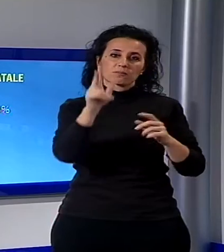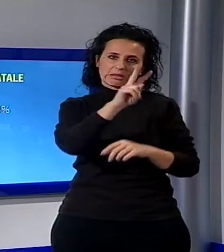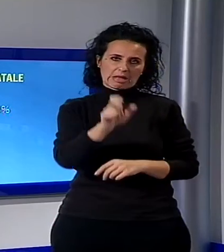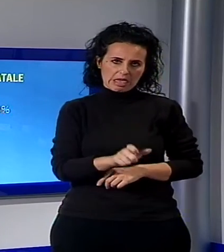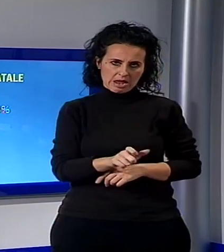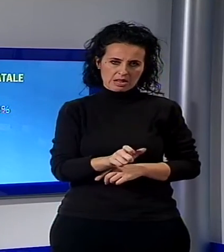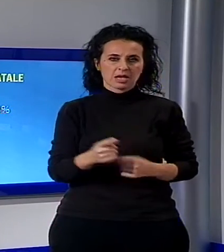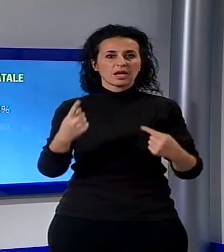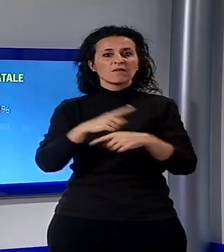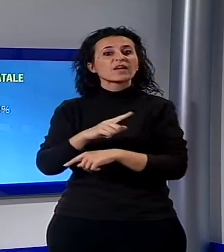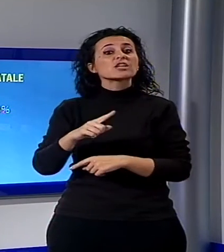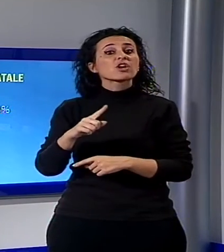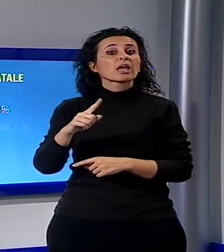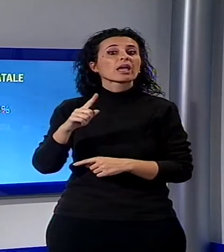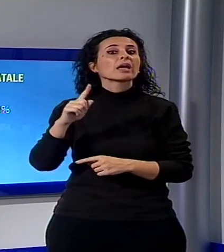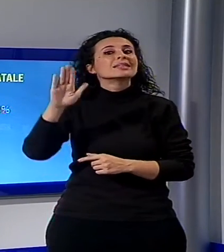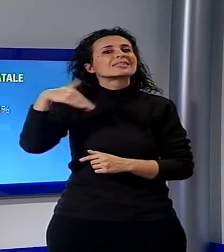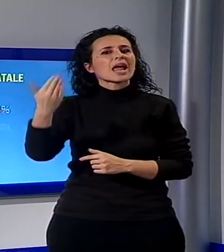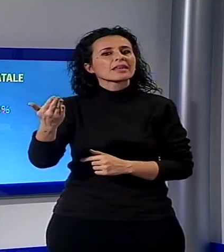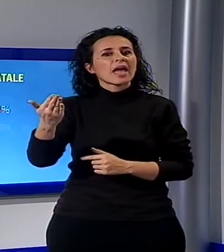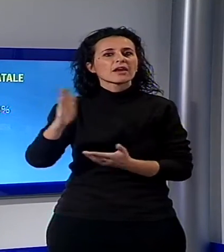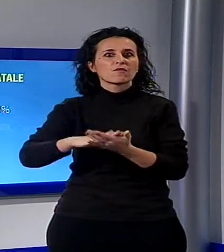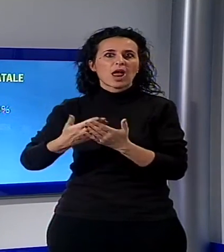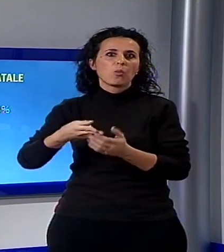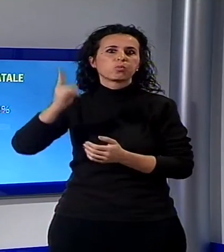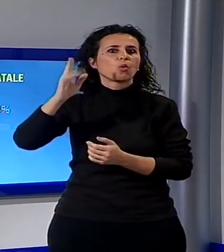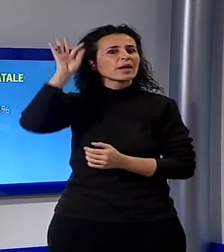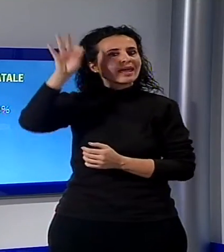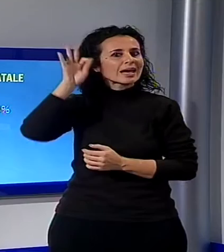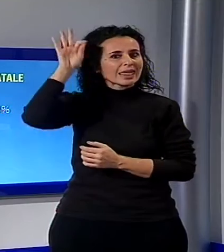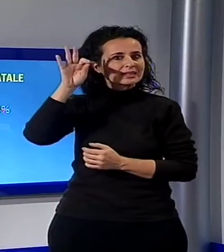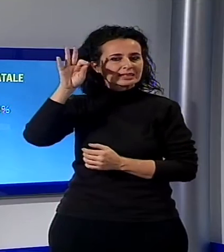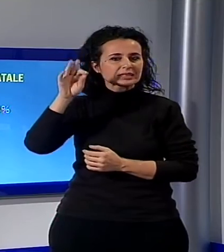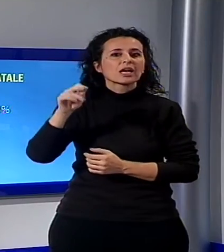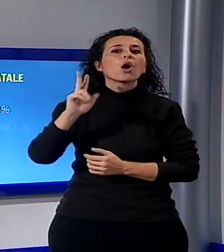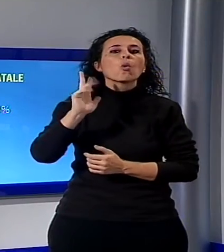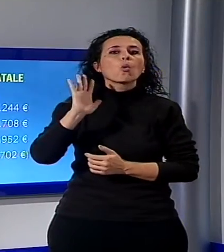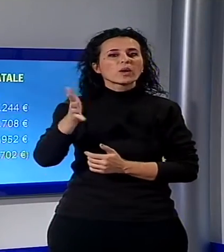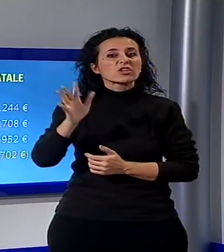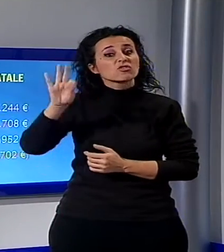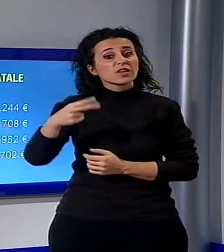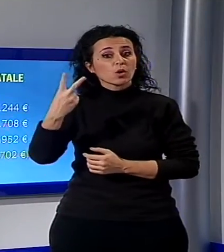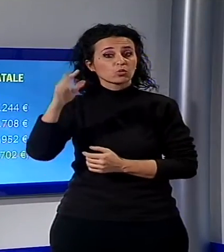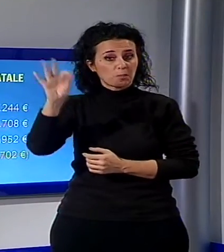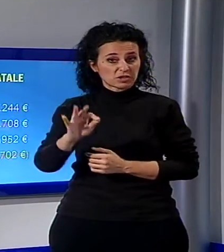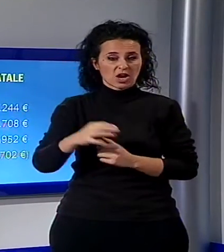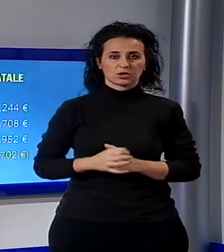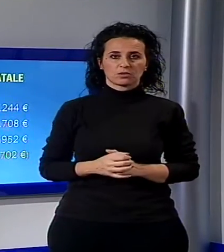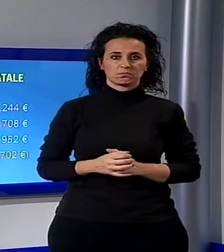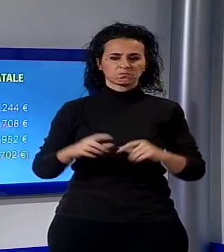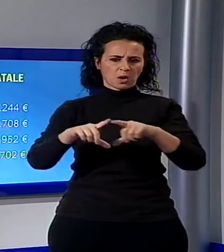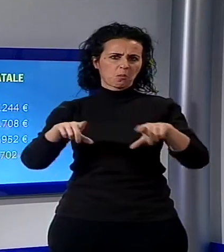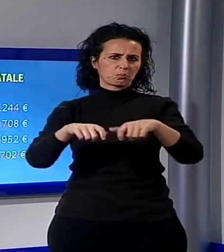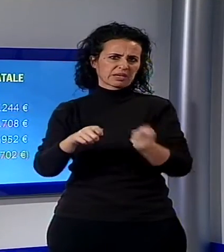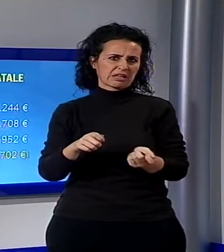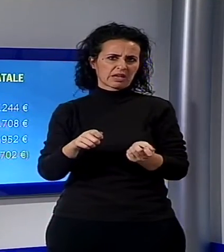stranieri la comunità più ampia è quella dei britannici, pari al 15,2%. L'incasso dei biglietti è pari